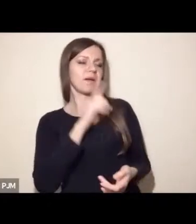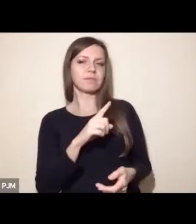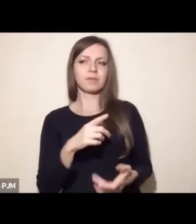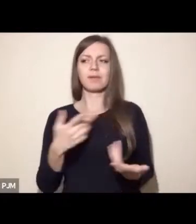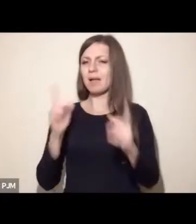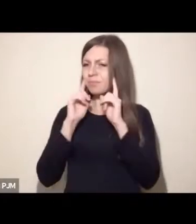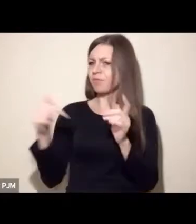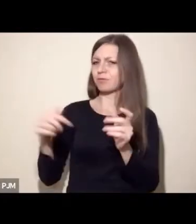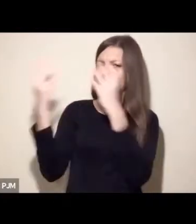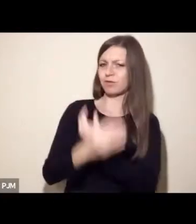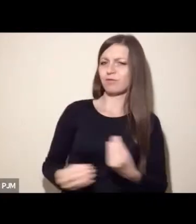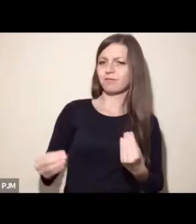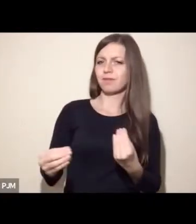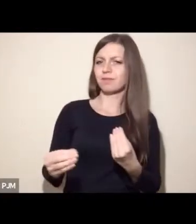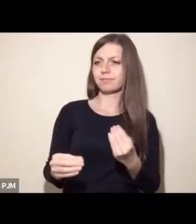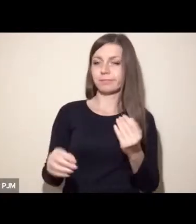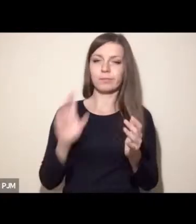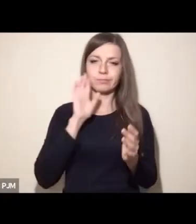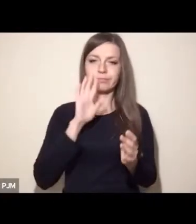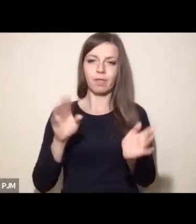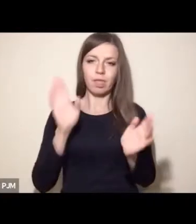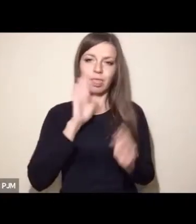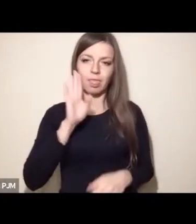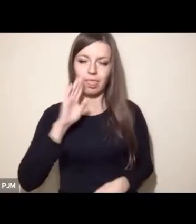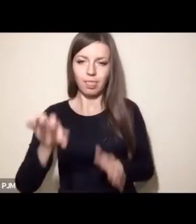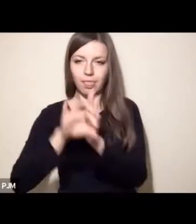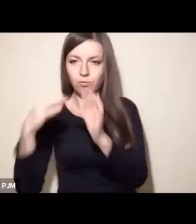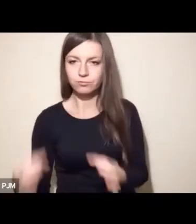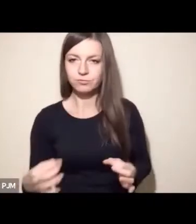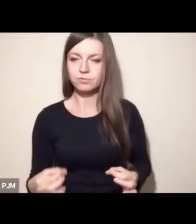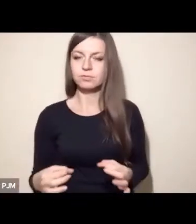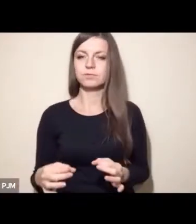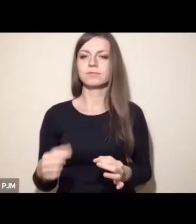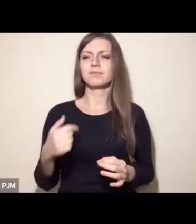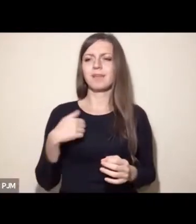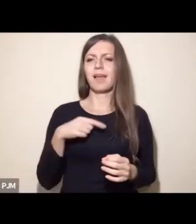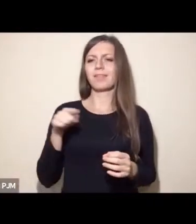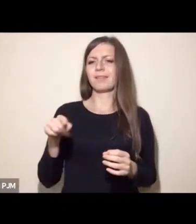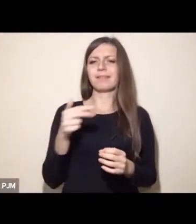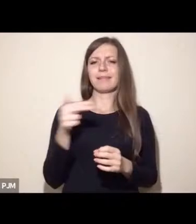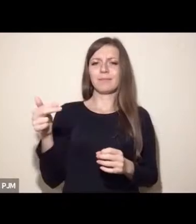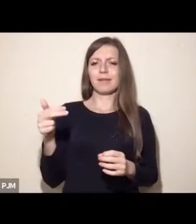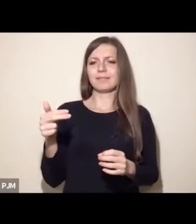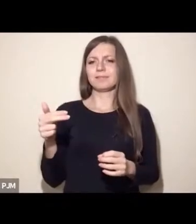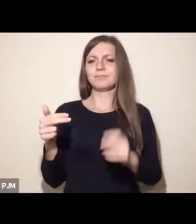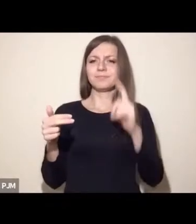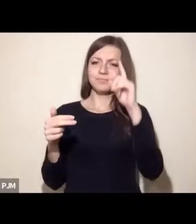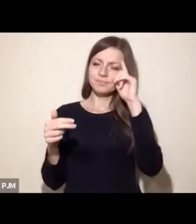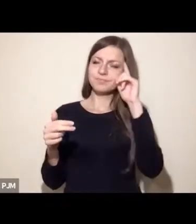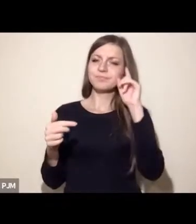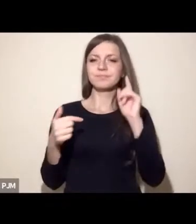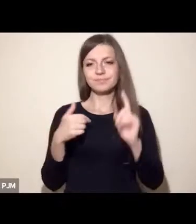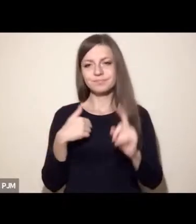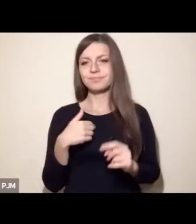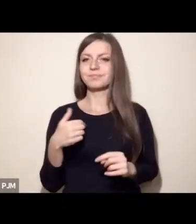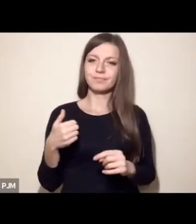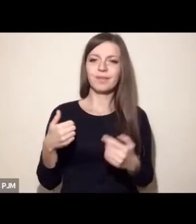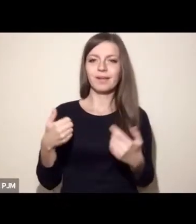do tej pory. Ja tego delikatnego tematu również dalej nie będę